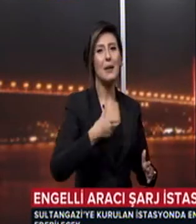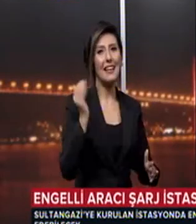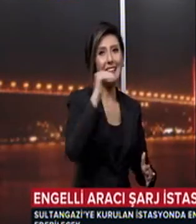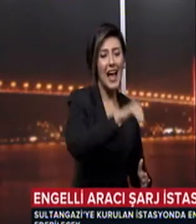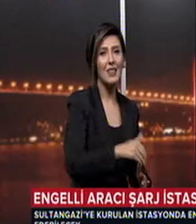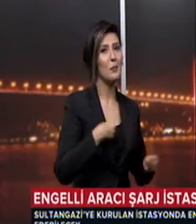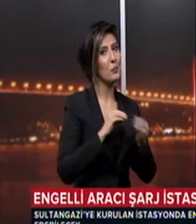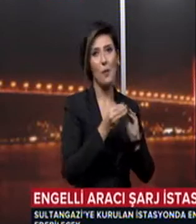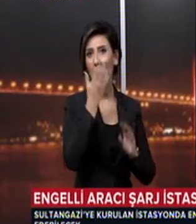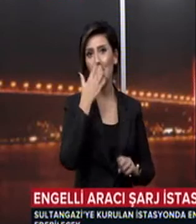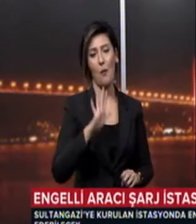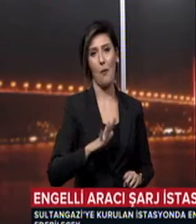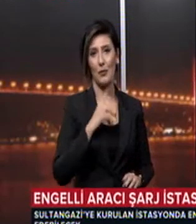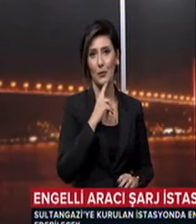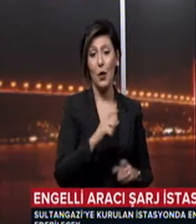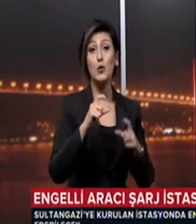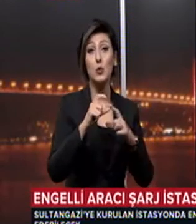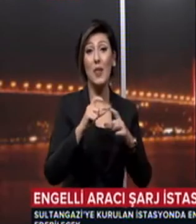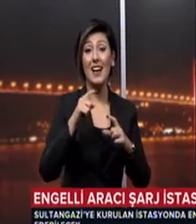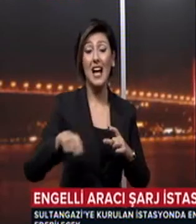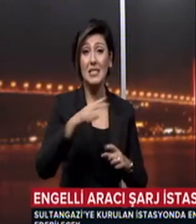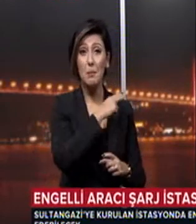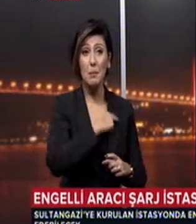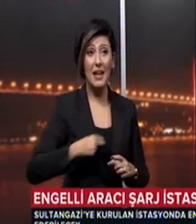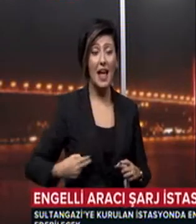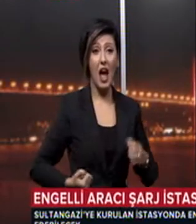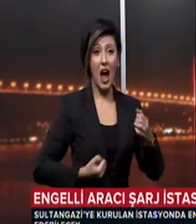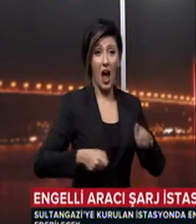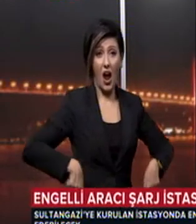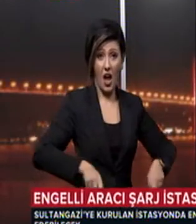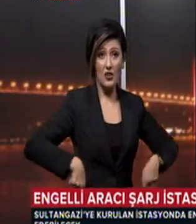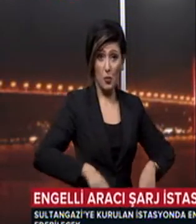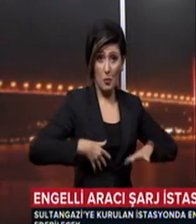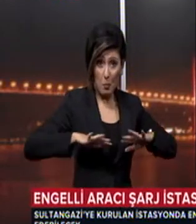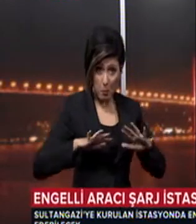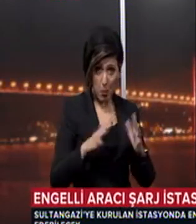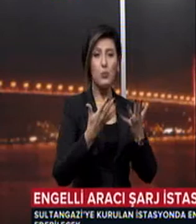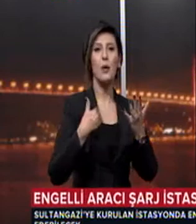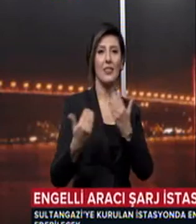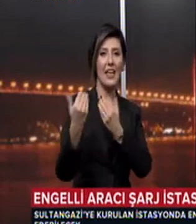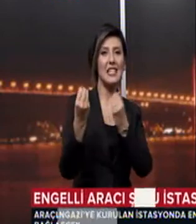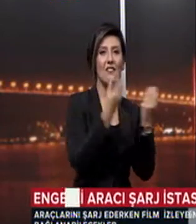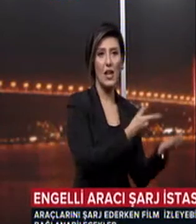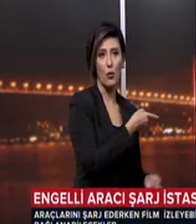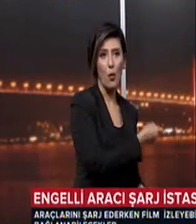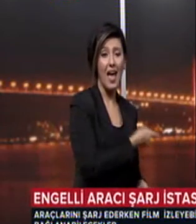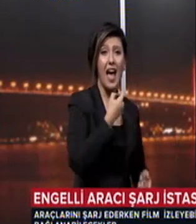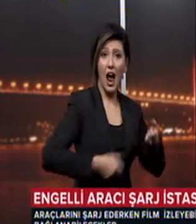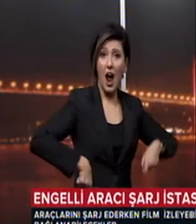sıkıntı yaşamadım Sultan Gazi Belediyesi araçları bozulanlara destek de sağlıyor Araçları eskildiği zaman da gerek aküsünü, gerek